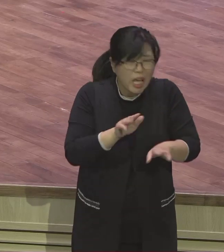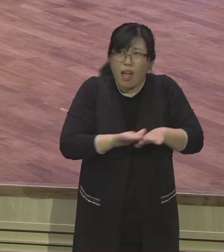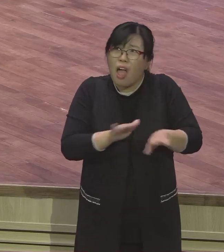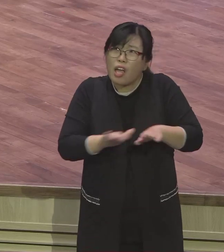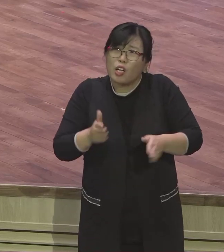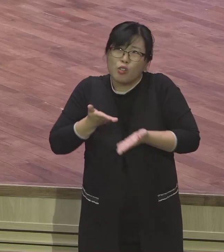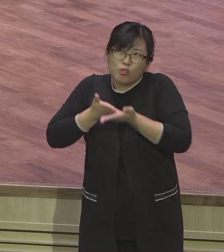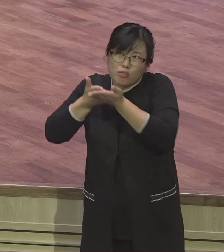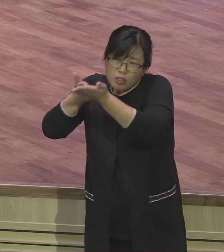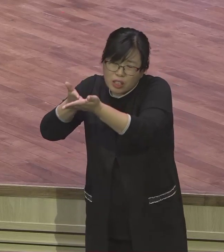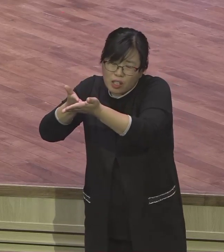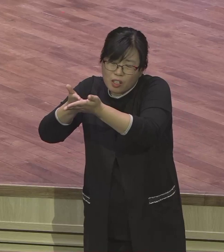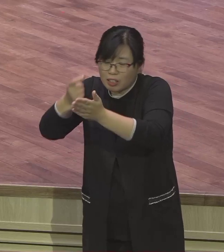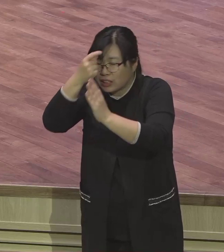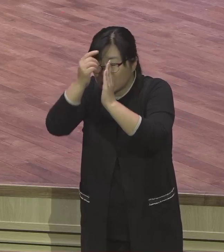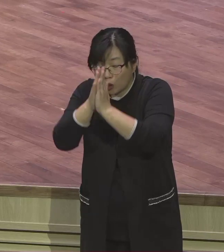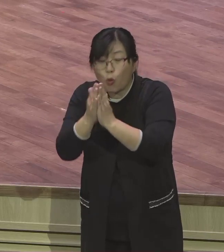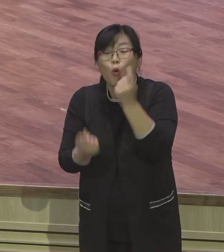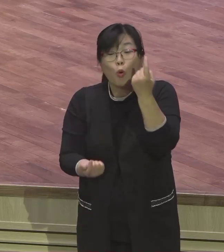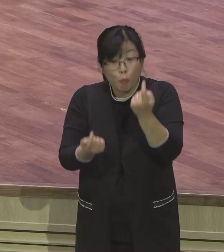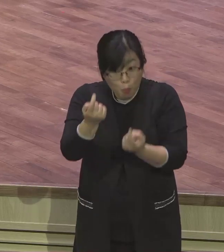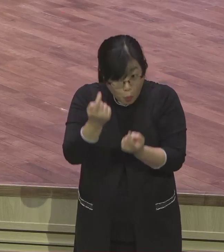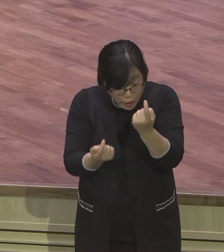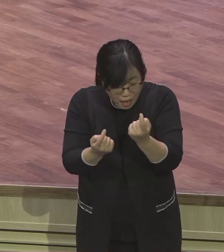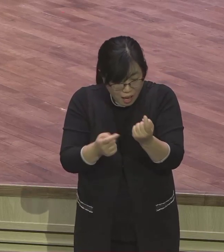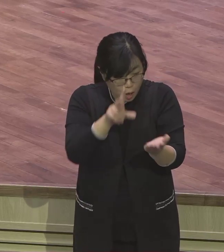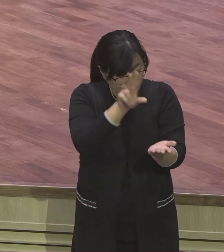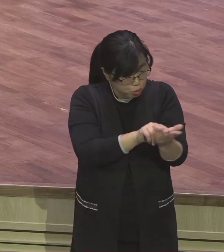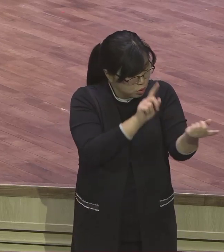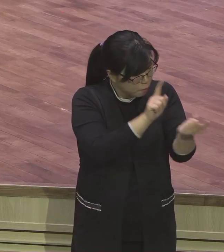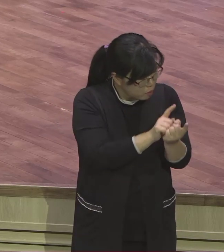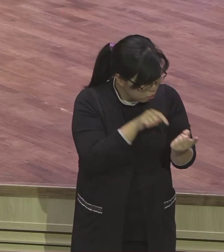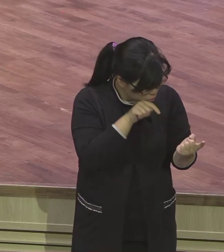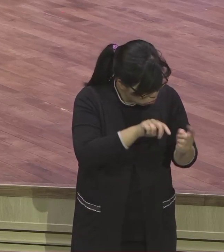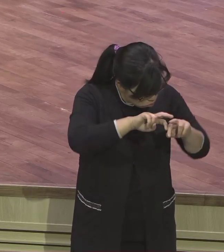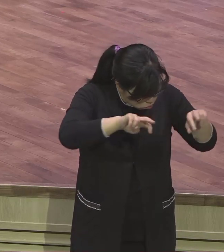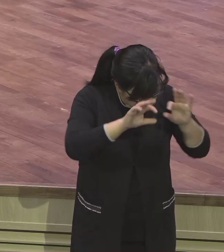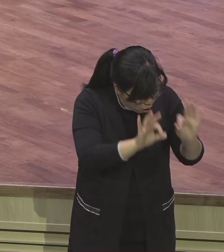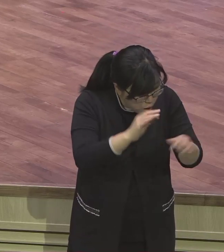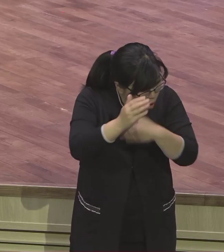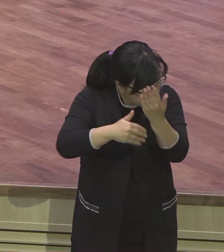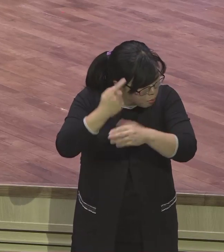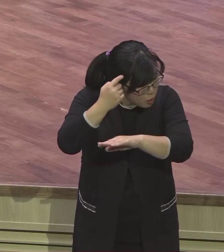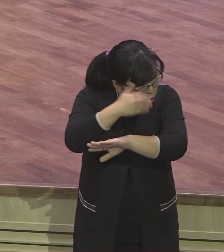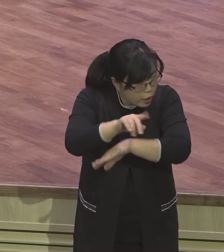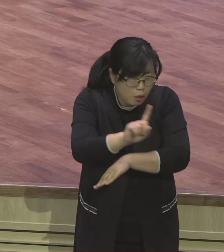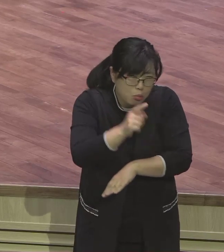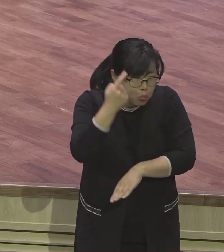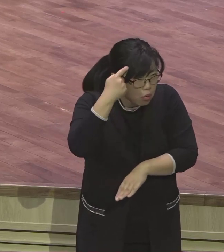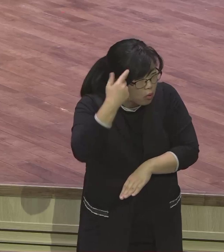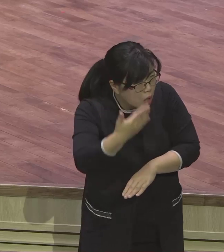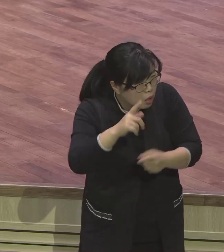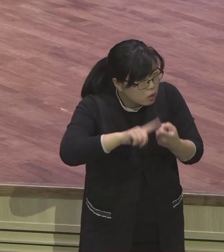하나님이 교회가 하신 뜻이 무엇인지 그걸로 아시기 바랍니다 하나님 왜 이리 썼지